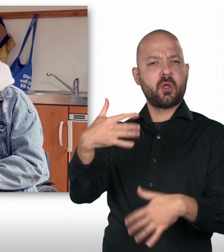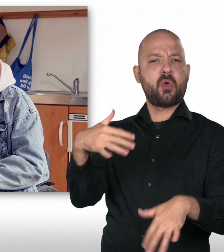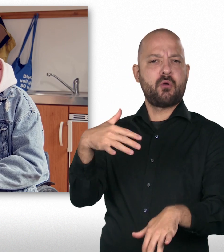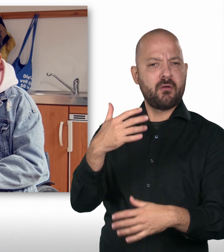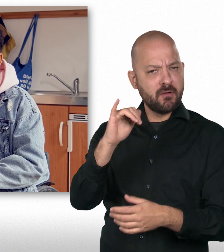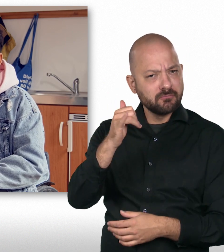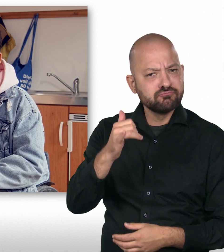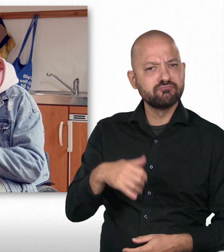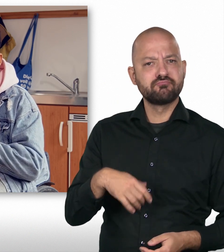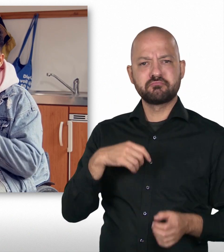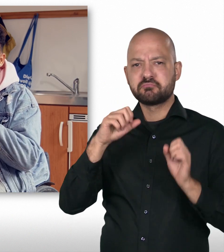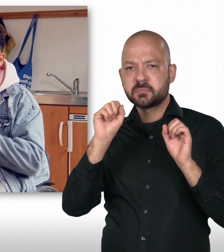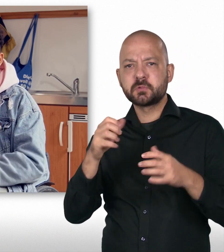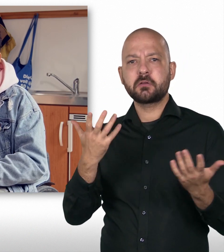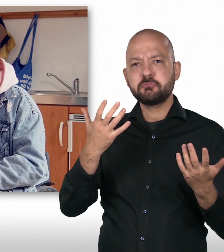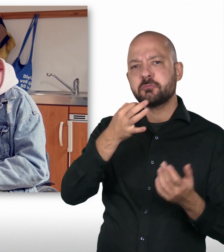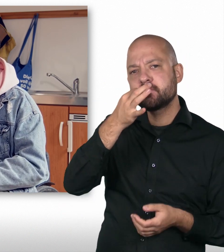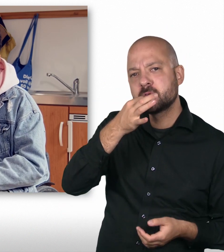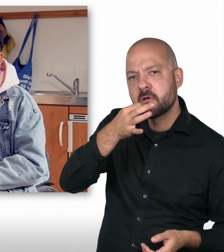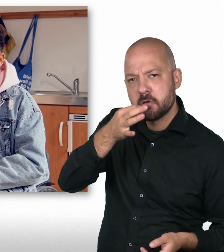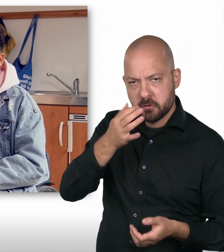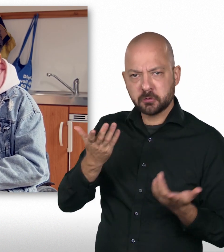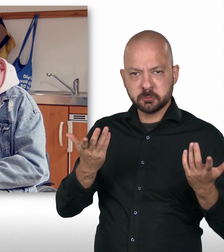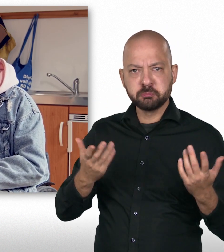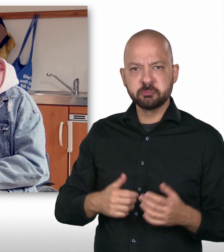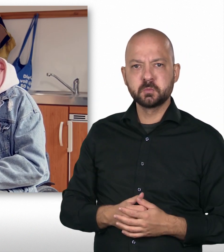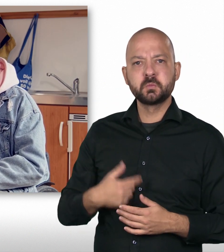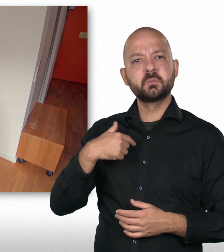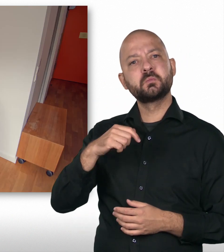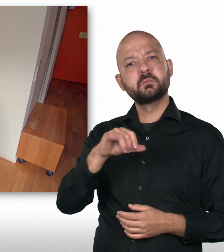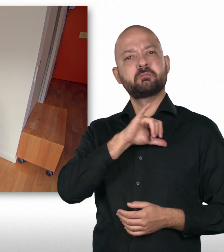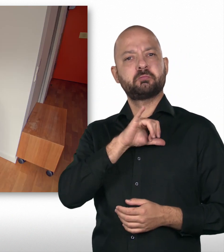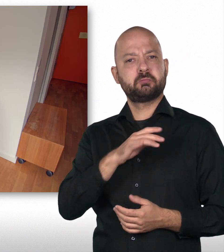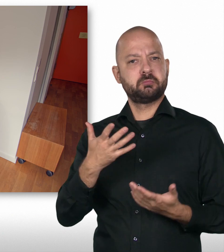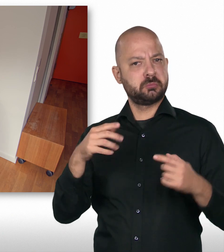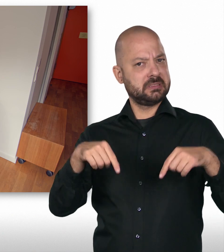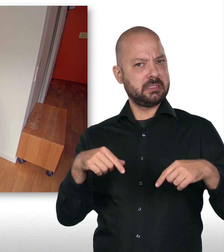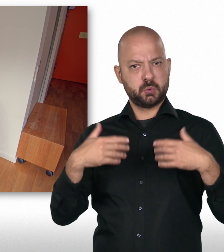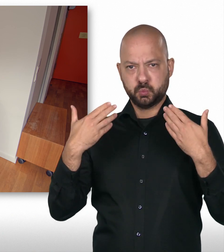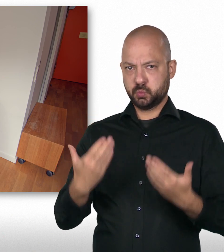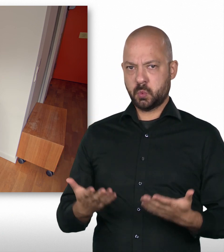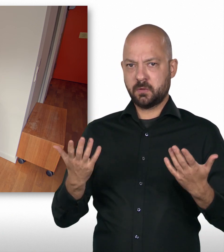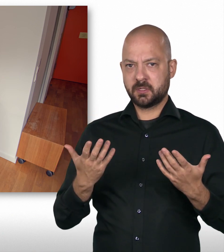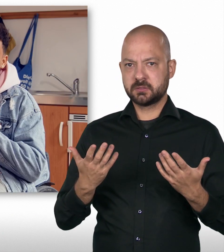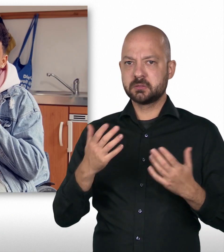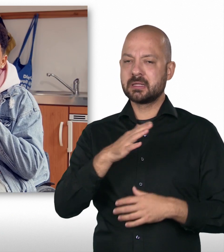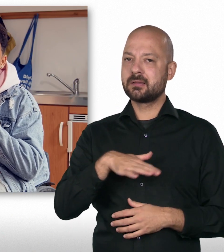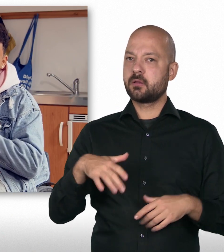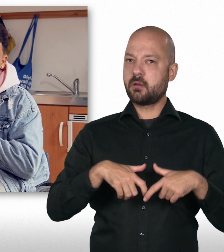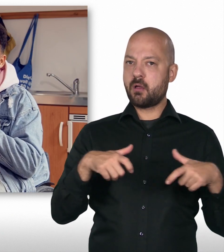total entspannt. Aber gut, dann werde ich dir heute auf jeden Fall ein paar Fragen stellen. Mich würde auf jeden Fall interessieren, ob das hier eine